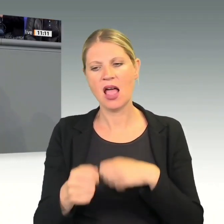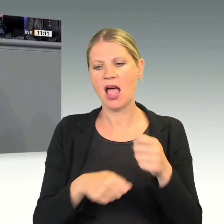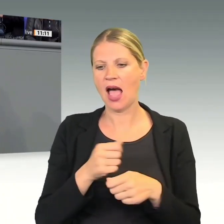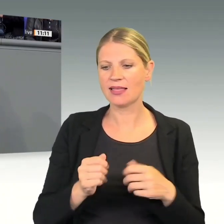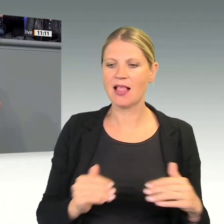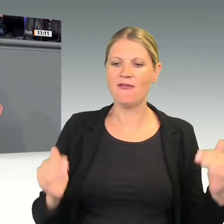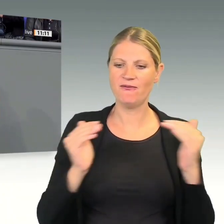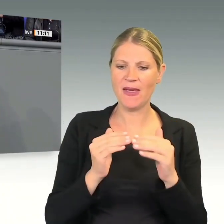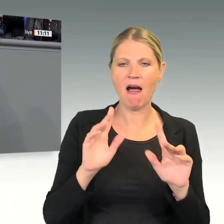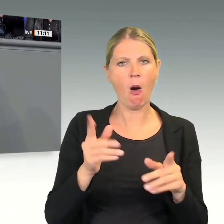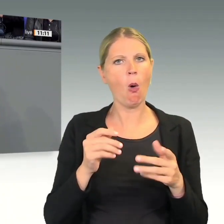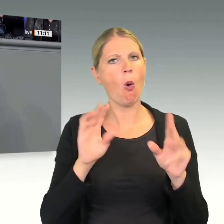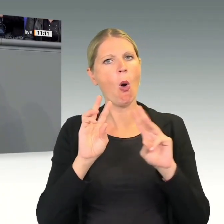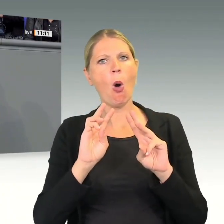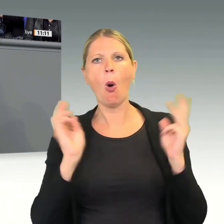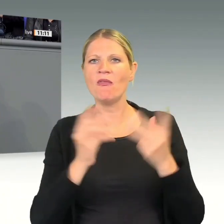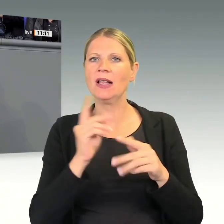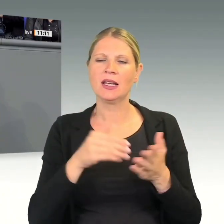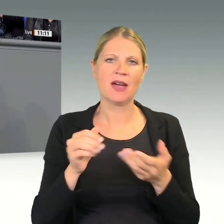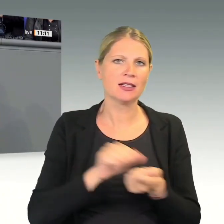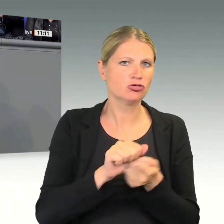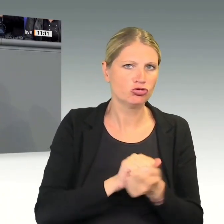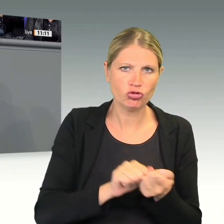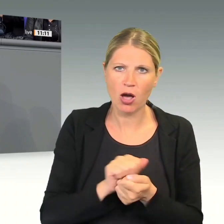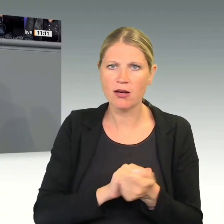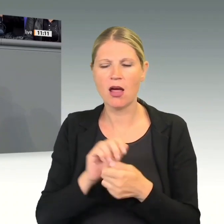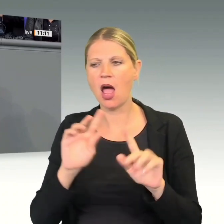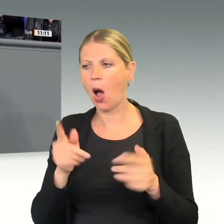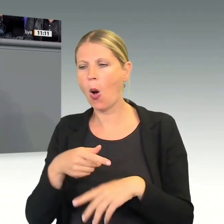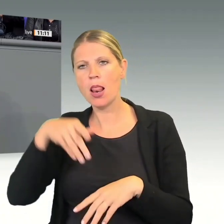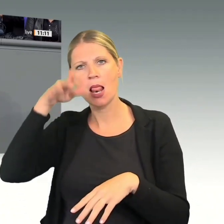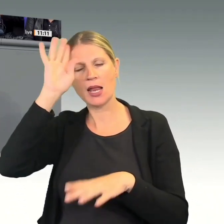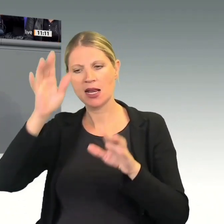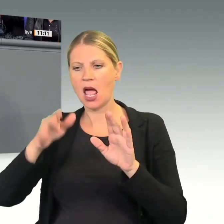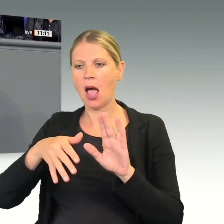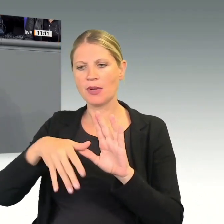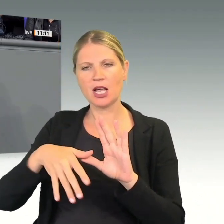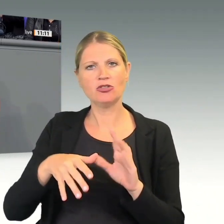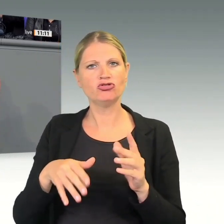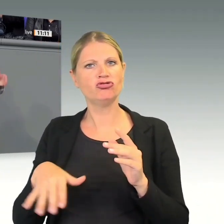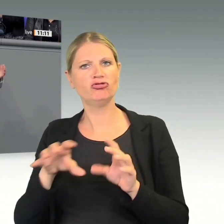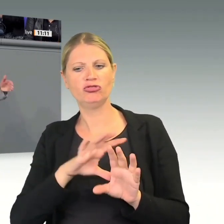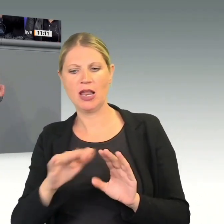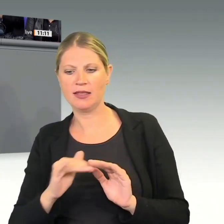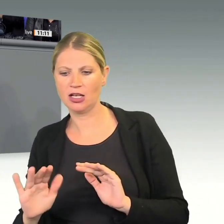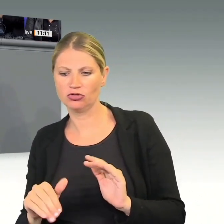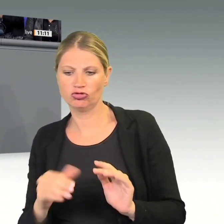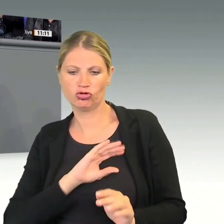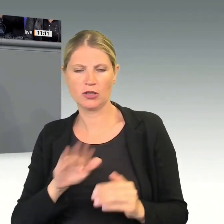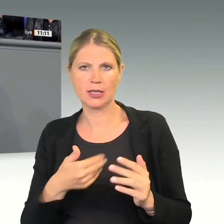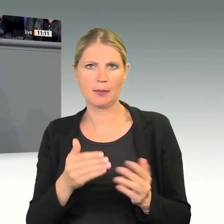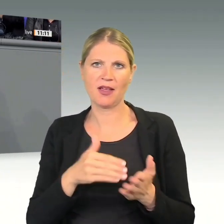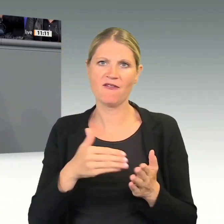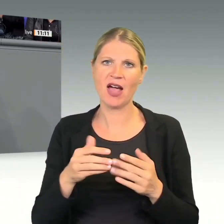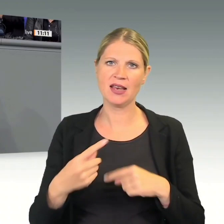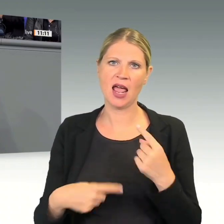weiter zerstört, Arbeitsplätze nicht vernichtet und auch den lateinamerikanischen Ländern die Chance gibt auf eine weitere Industrialisierung, unter dieser Prämisse kann